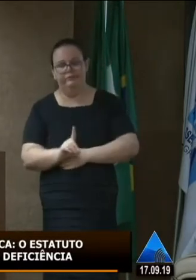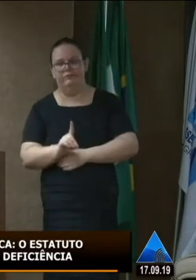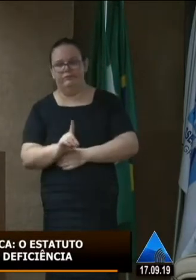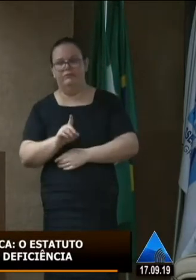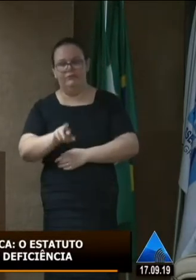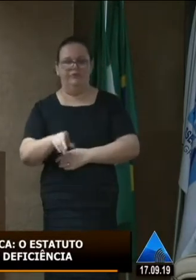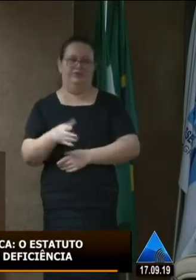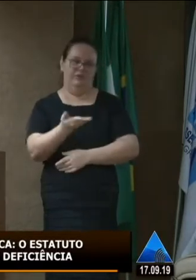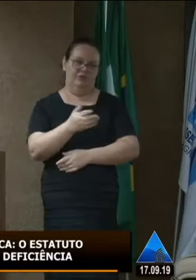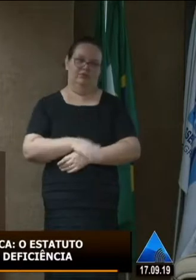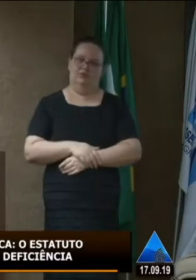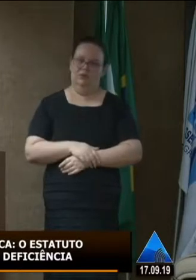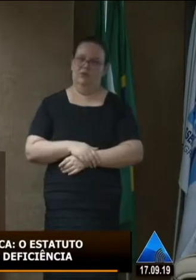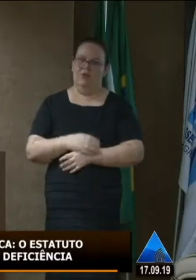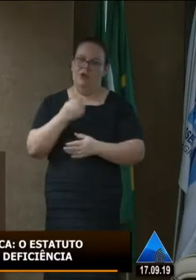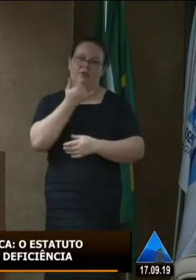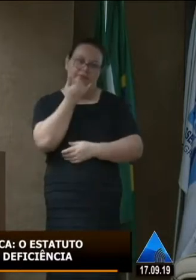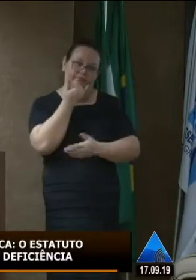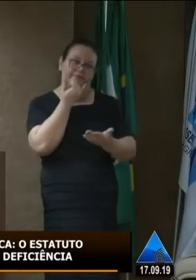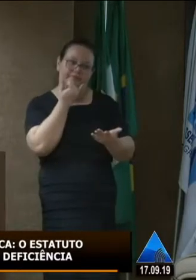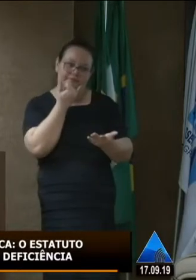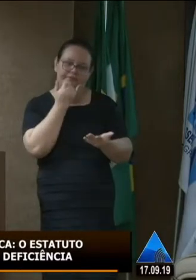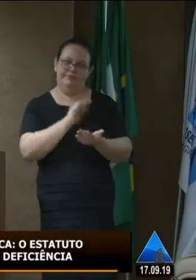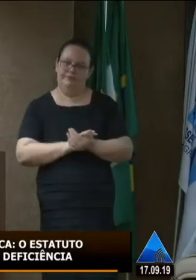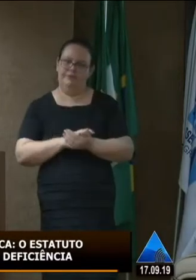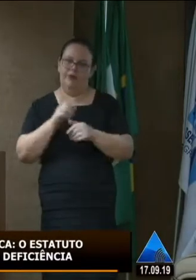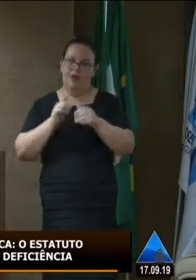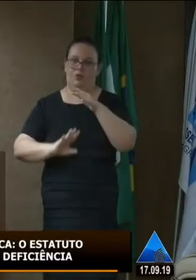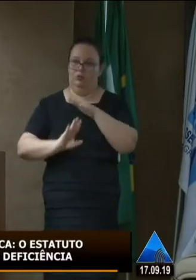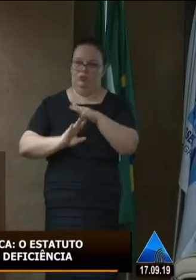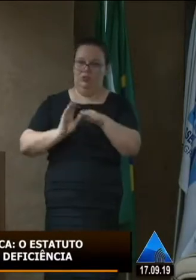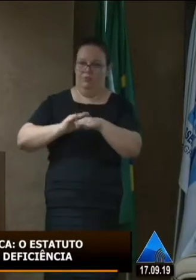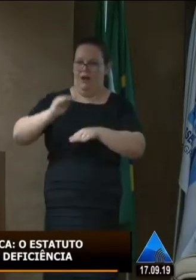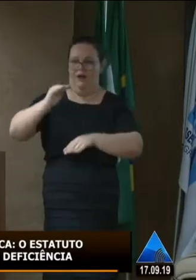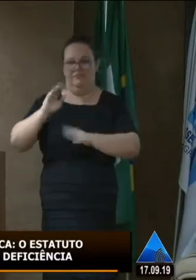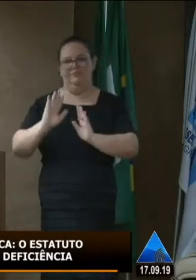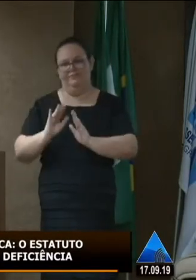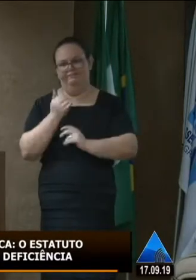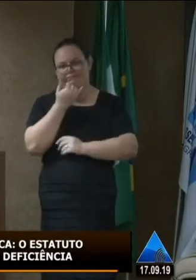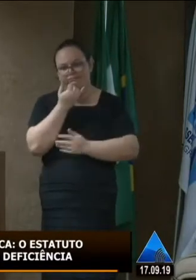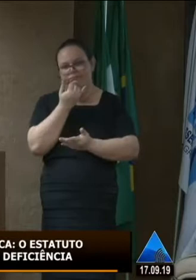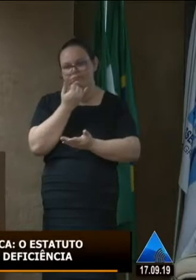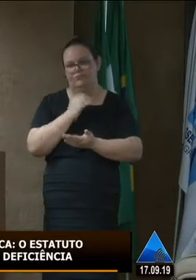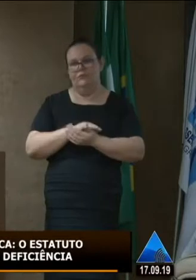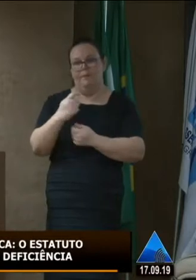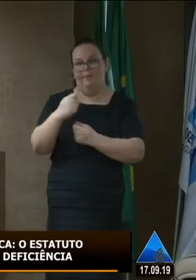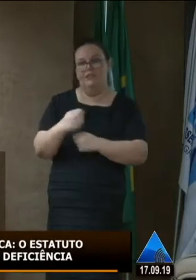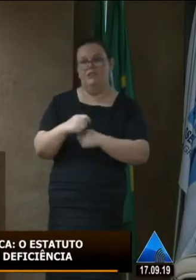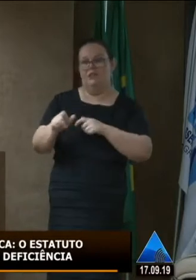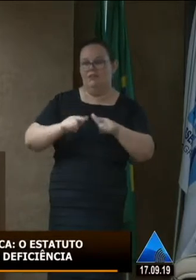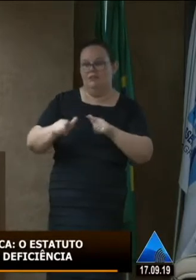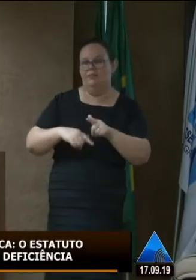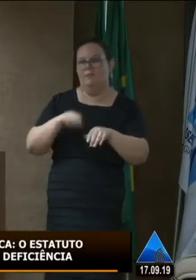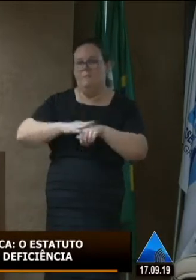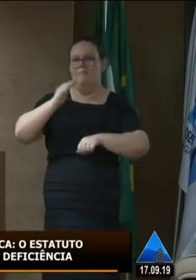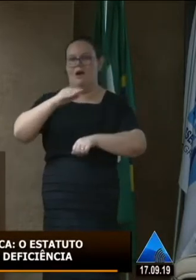o executivo não trabalha bem me desculpe excedi no tempo acredito que só vai funcionar bem se for